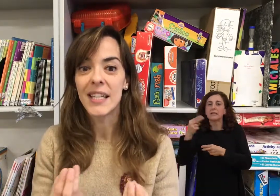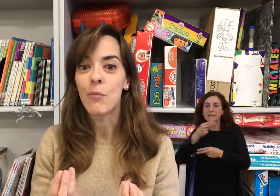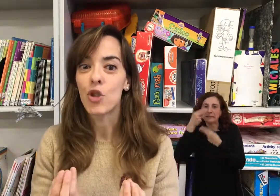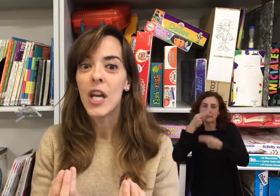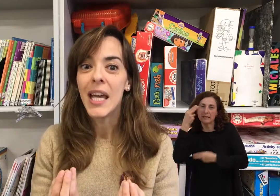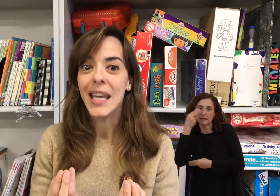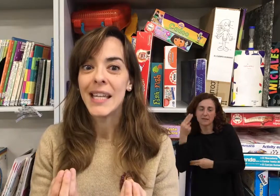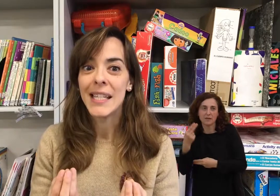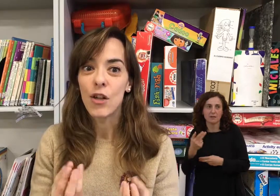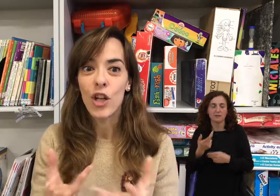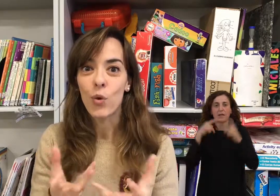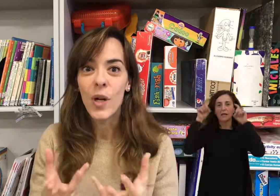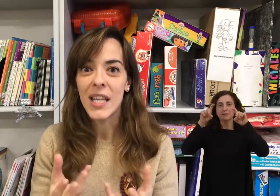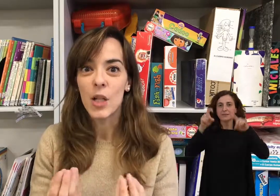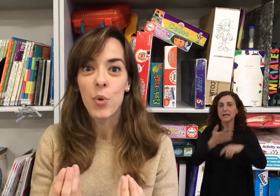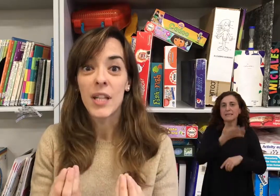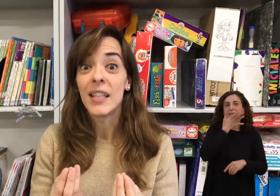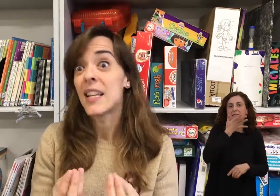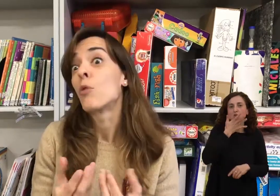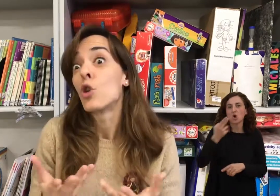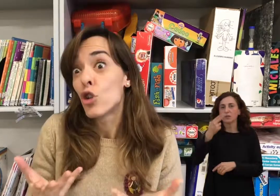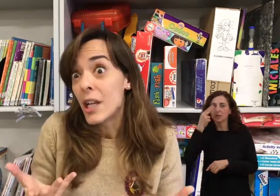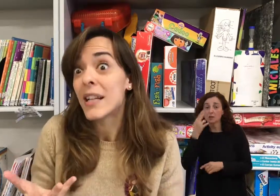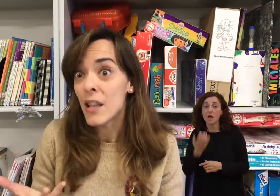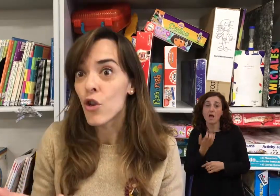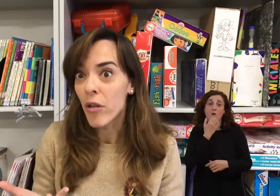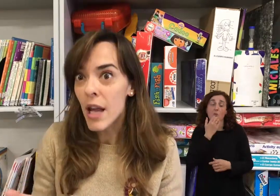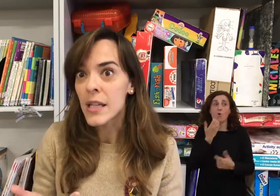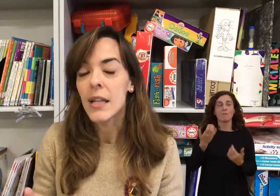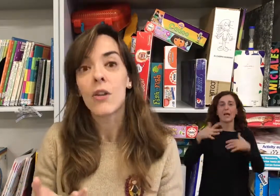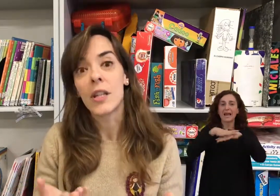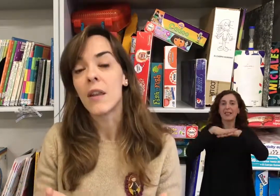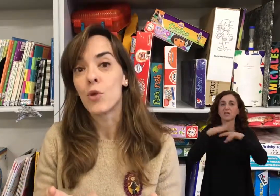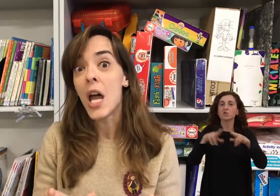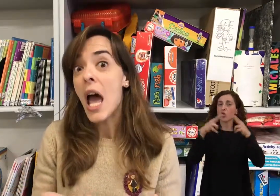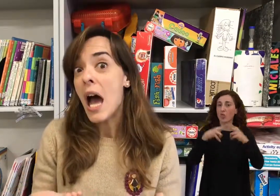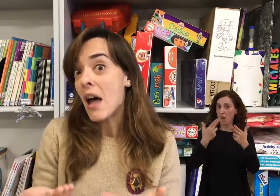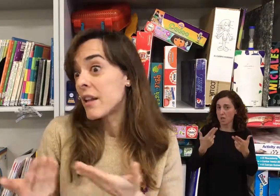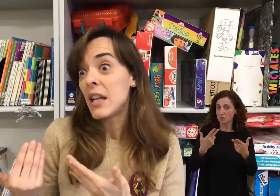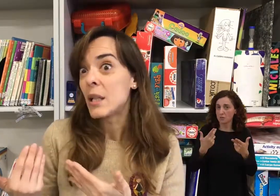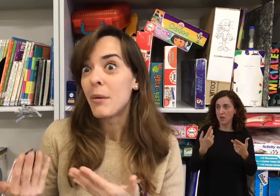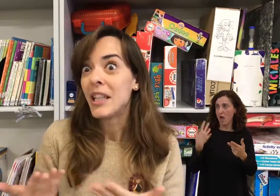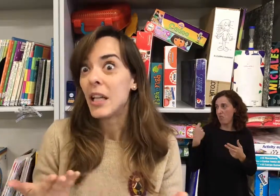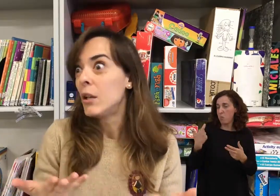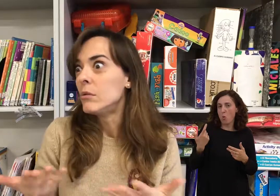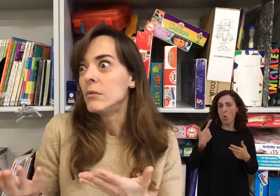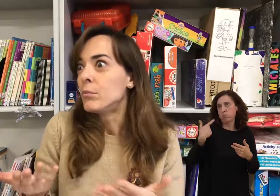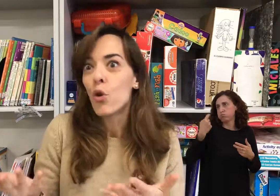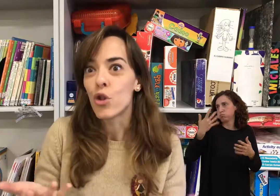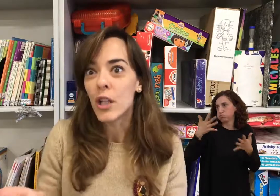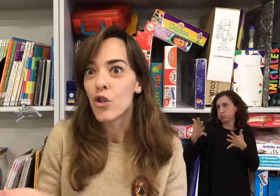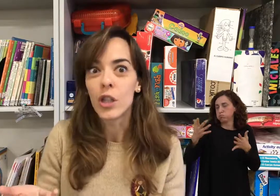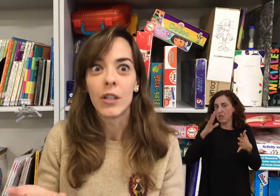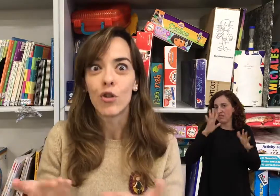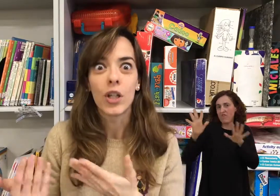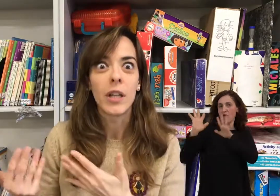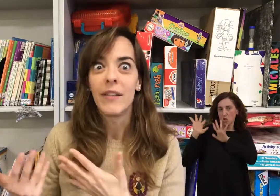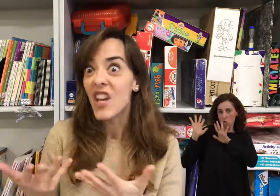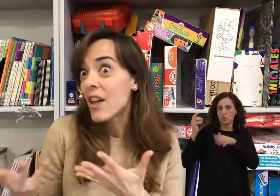enseñamos signos actuales que les puedan interesar, como los de las redes sociales. Les decimos, hace relativamente pocos años, no sé, 10